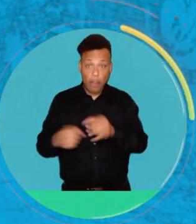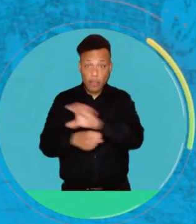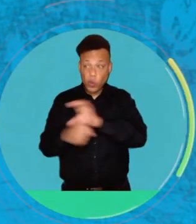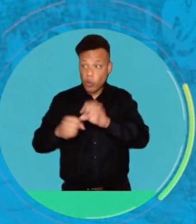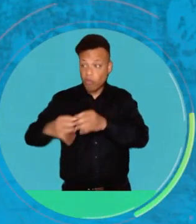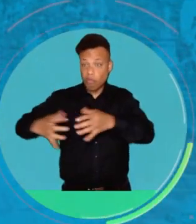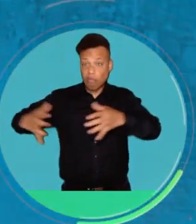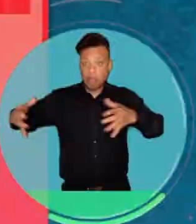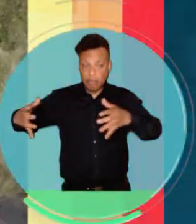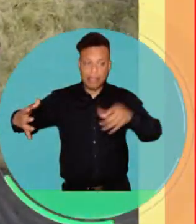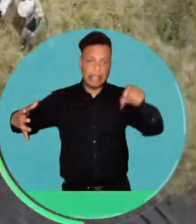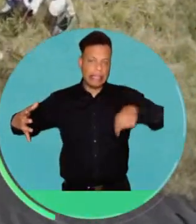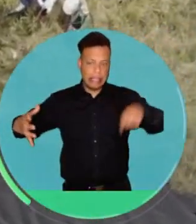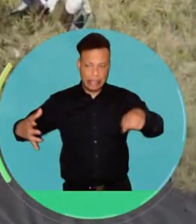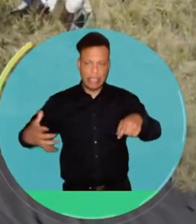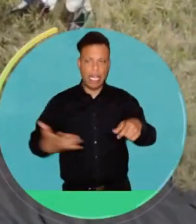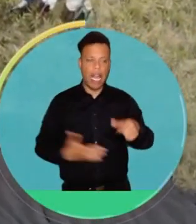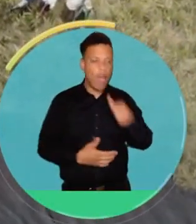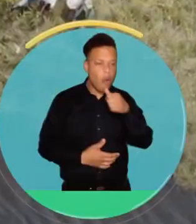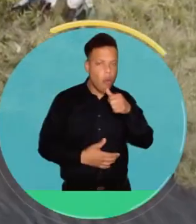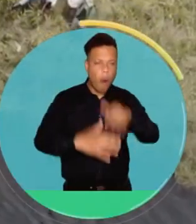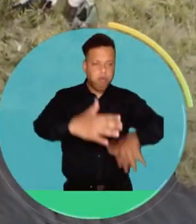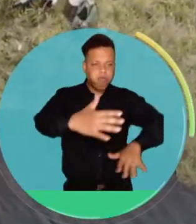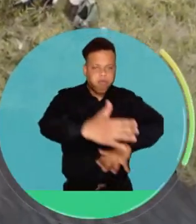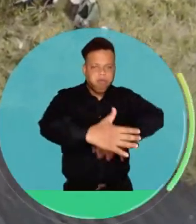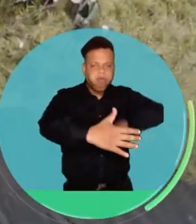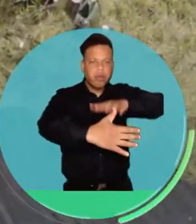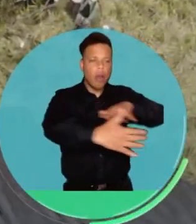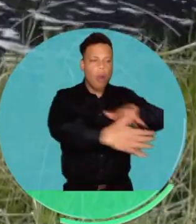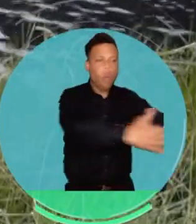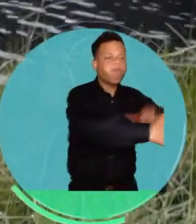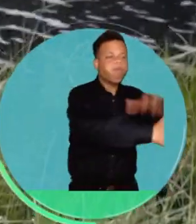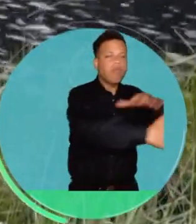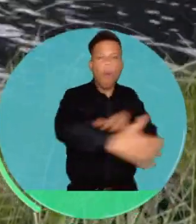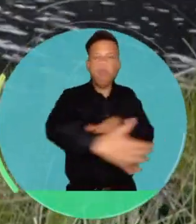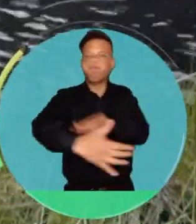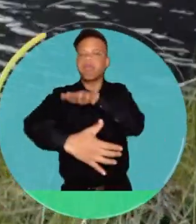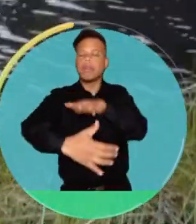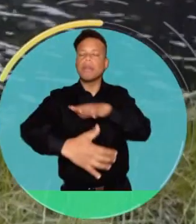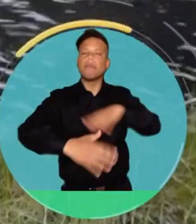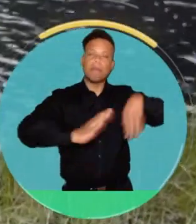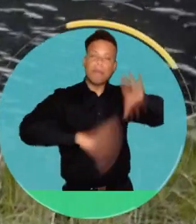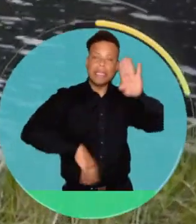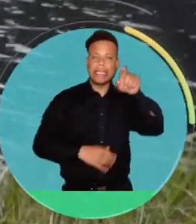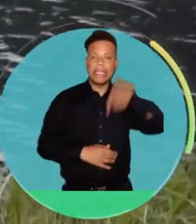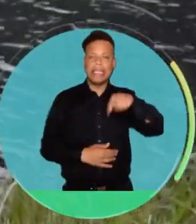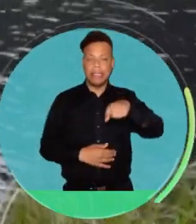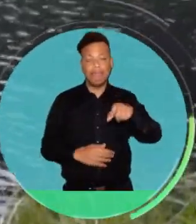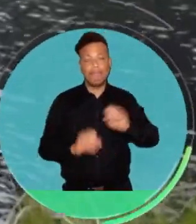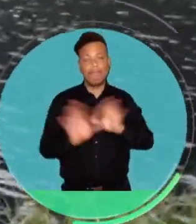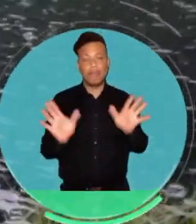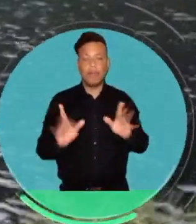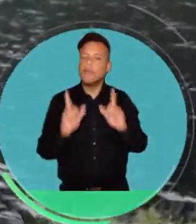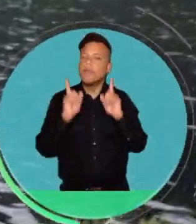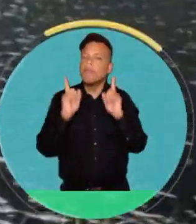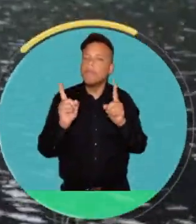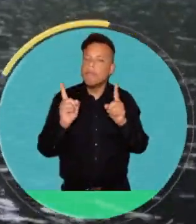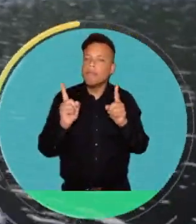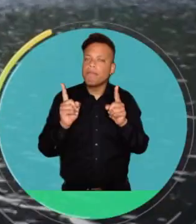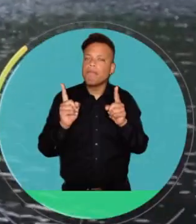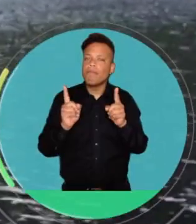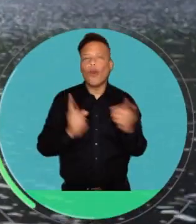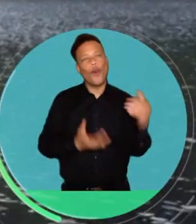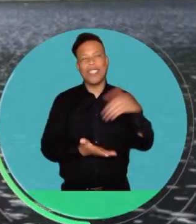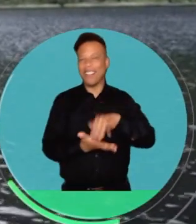población actual se necesita un almacenamiento de mayor cantidad de agua, de mayor cantidad de recursos posible. Sin